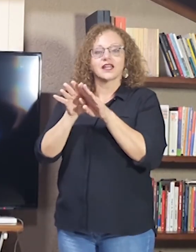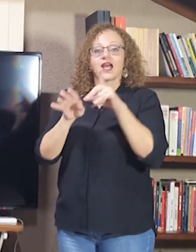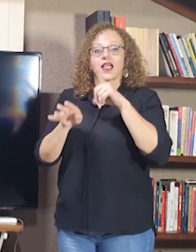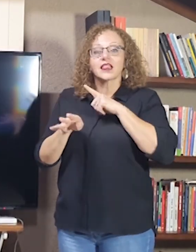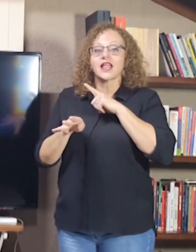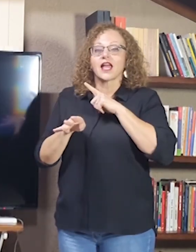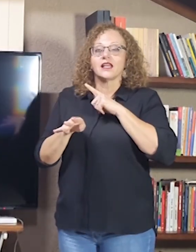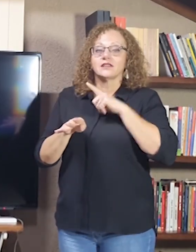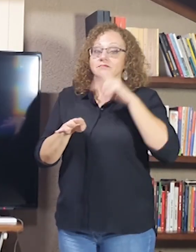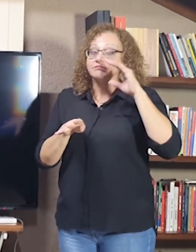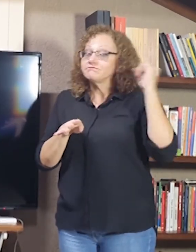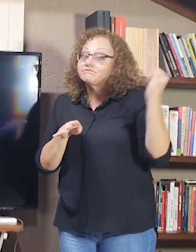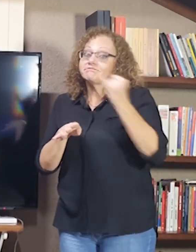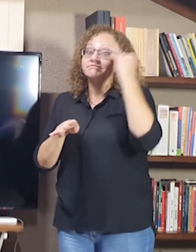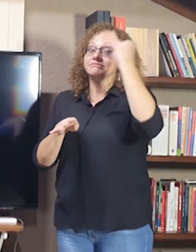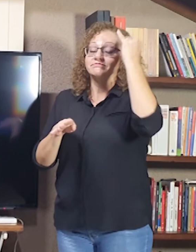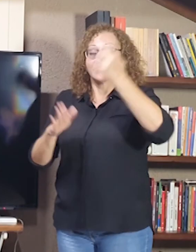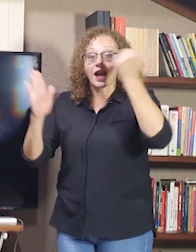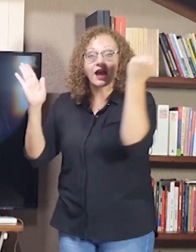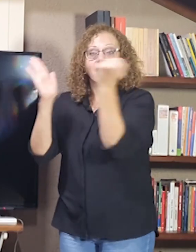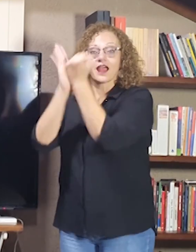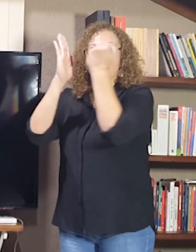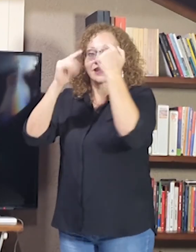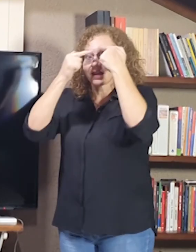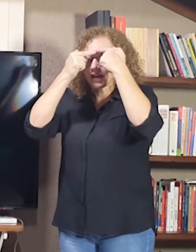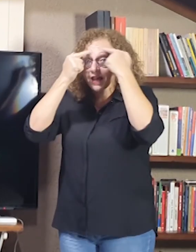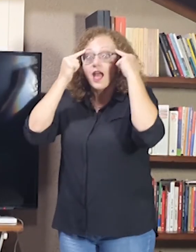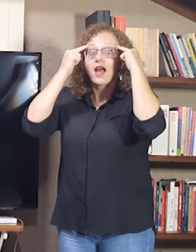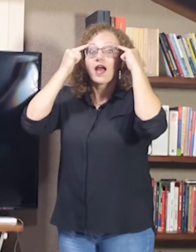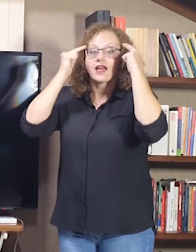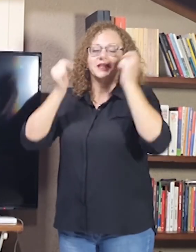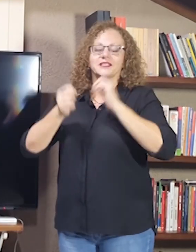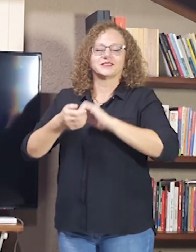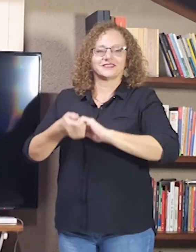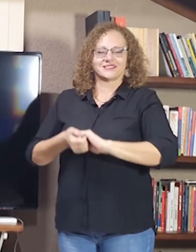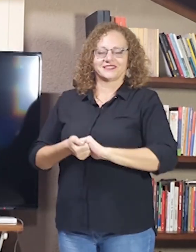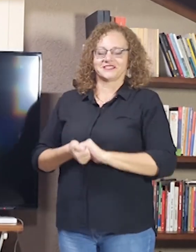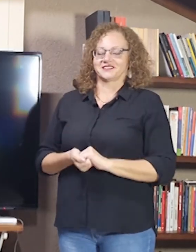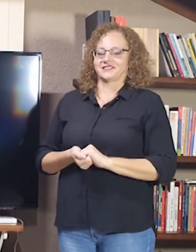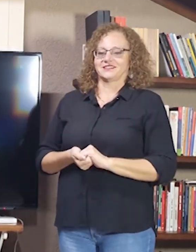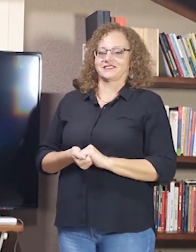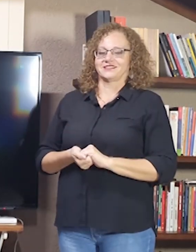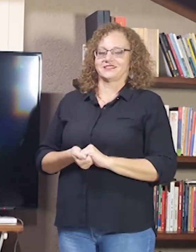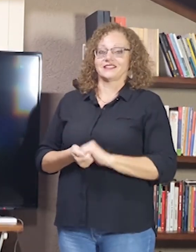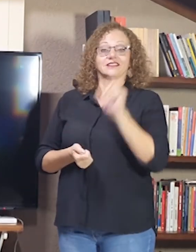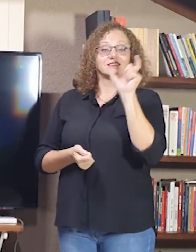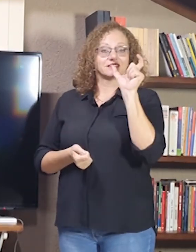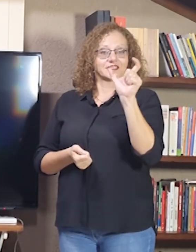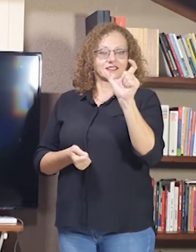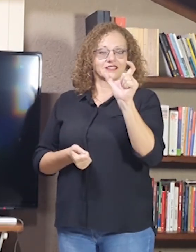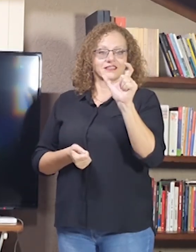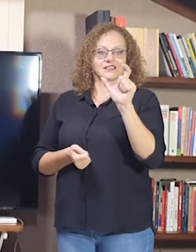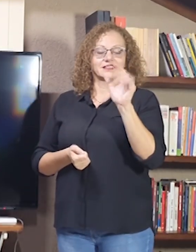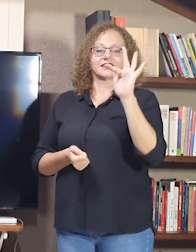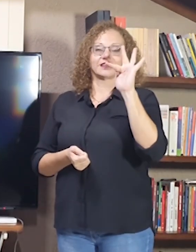Percebam que a marca, o principal aqui da topicalização, é a expressão ali no rosto. A marca na